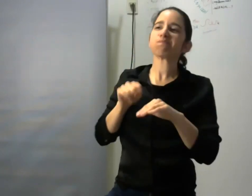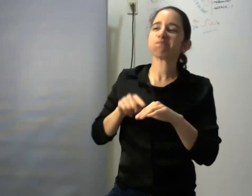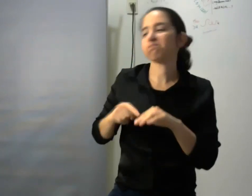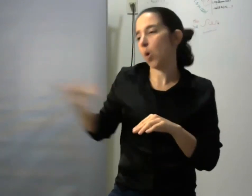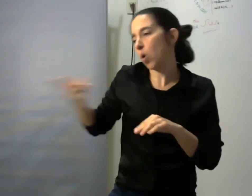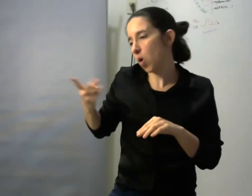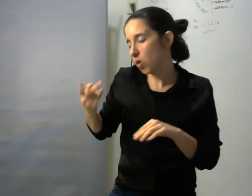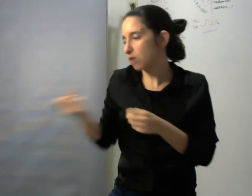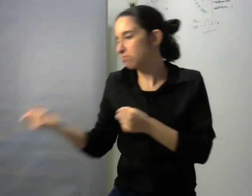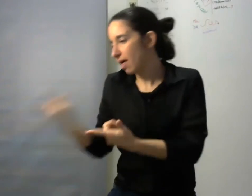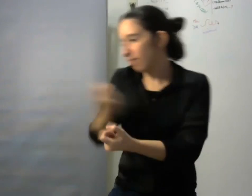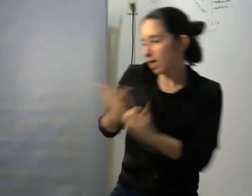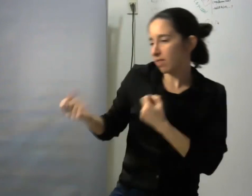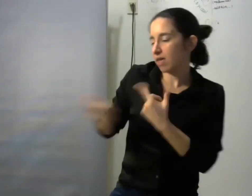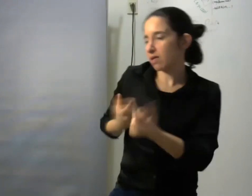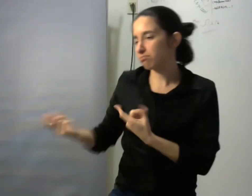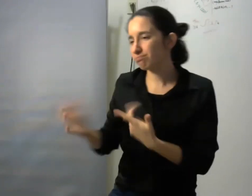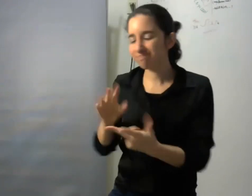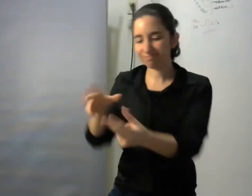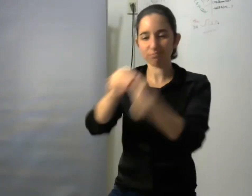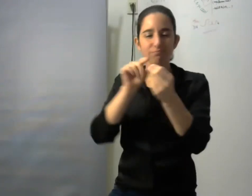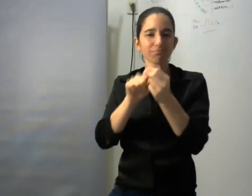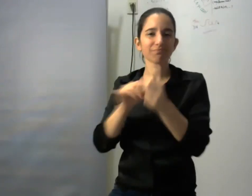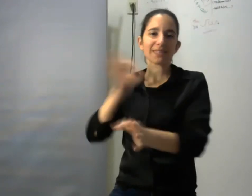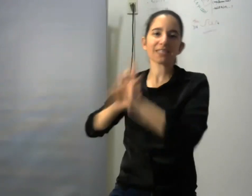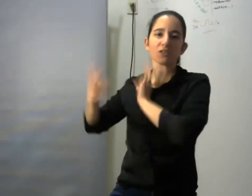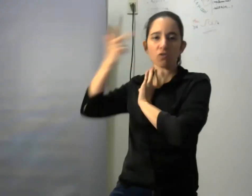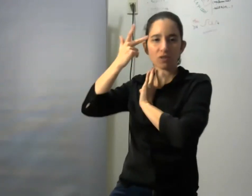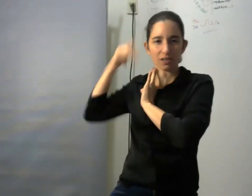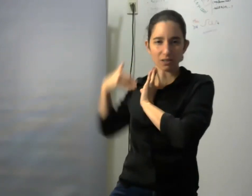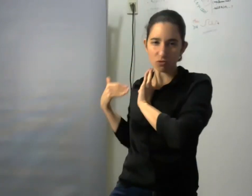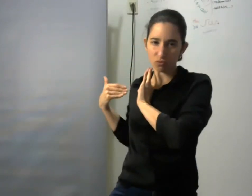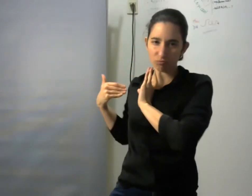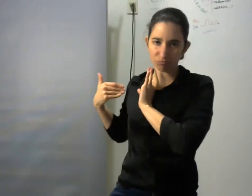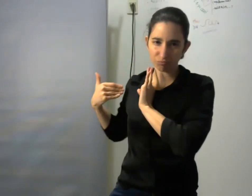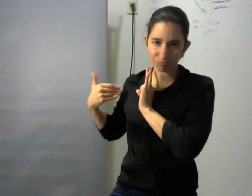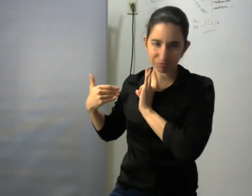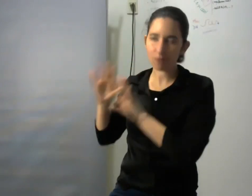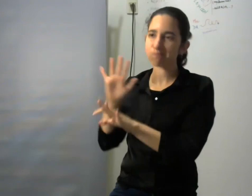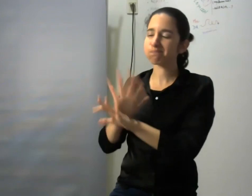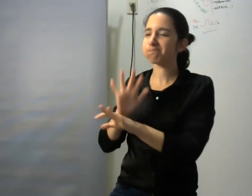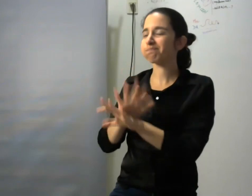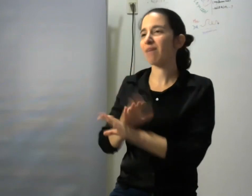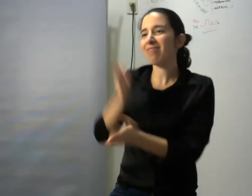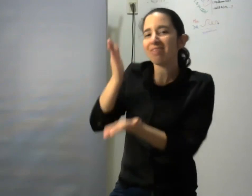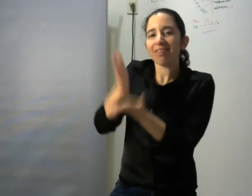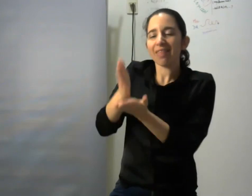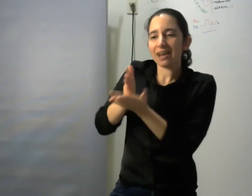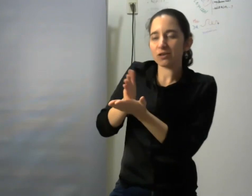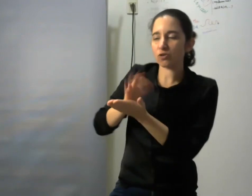digamos formalizados en el siglo XVIII como derechos negativos o sea como límites sobre todo